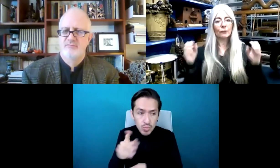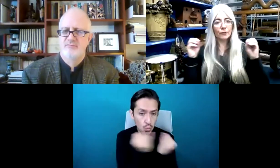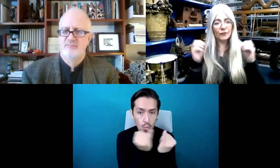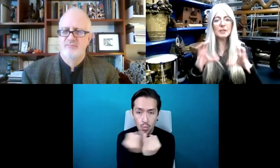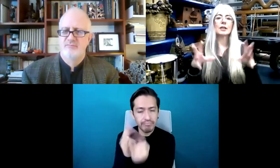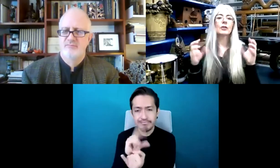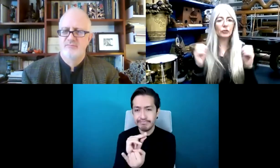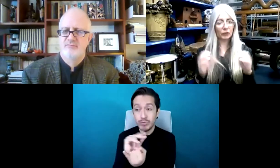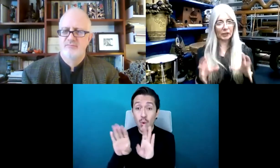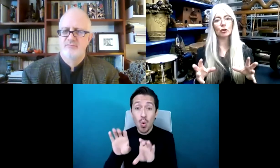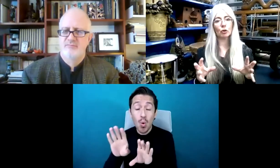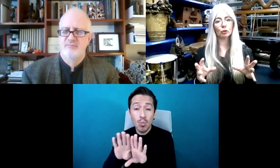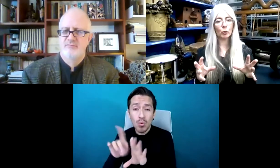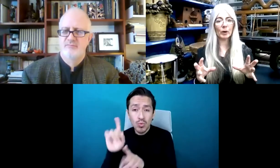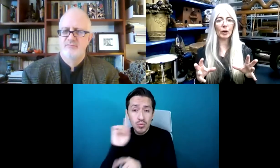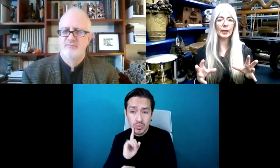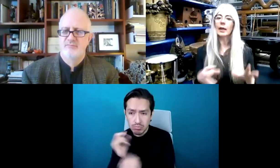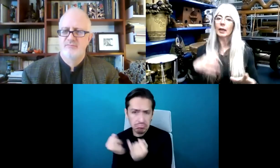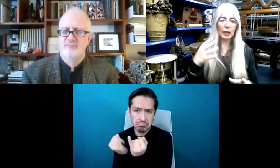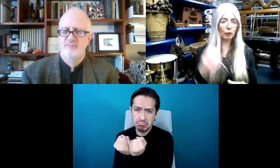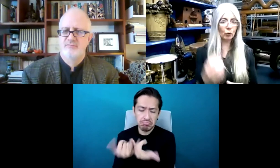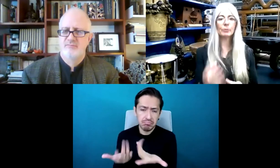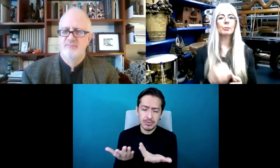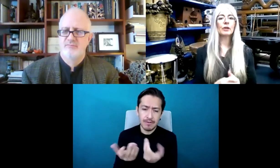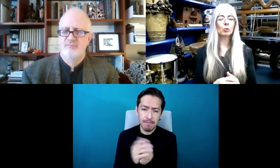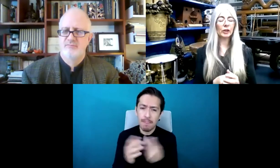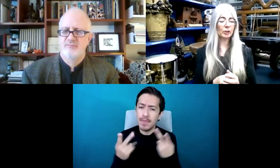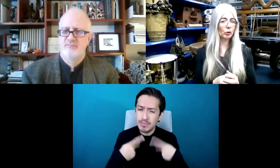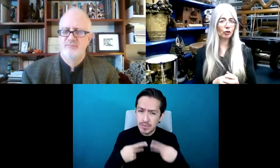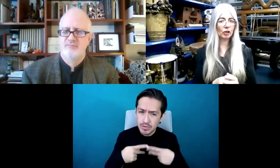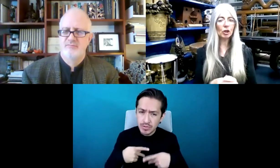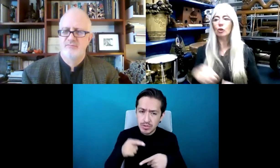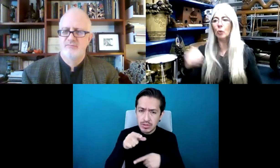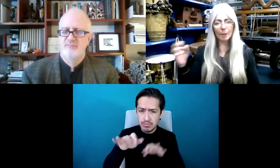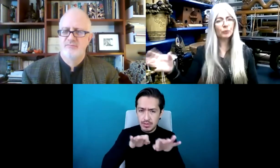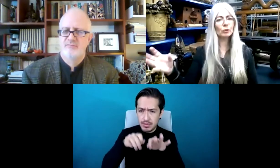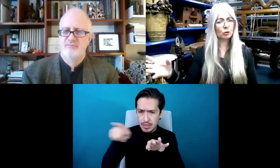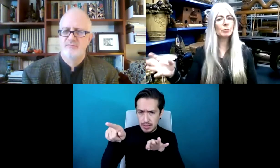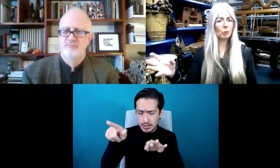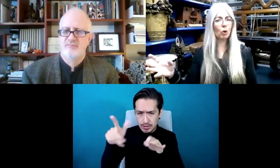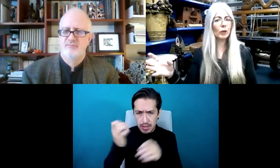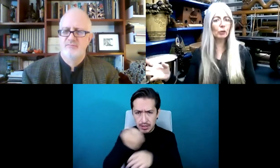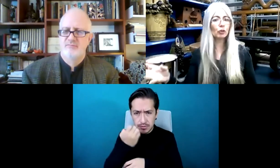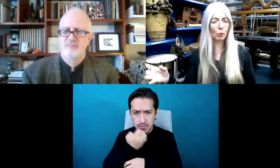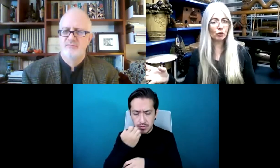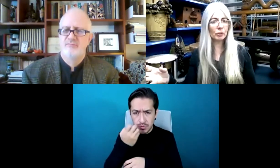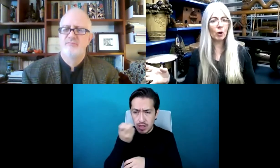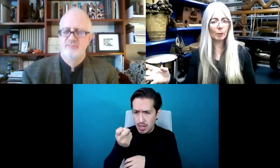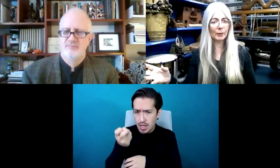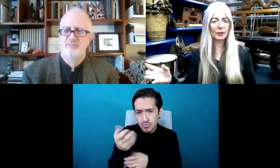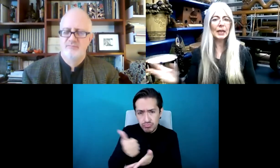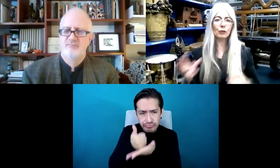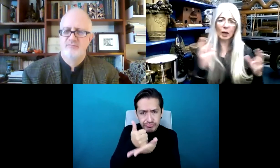las personas que trabajan en la escuela alimentan ese etos. Dicen,